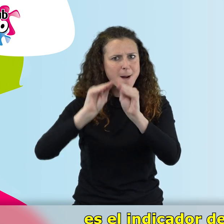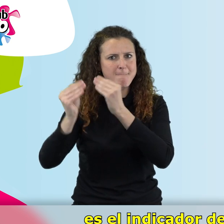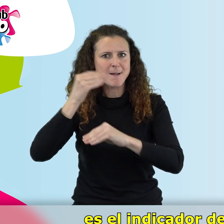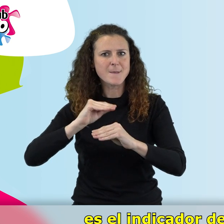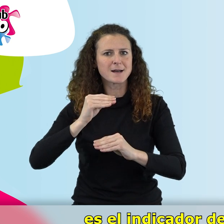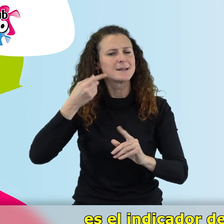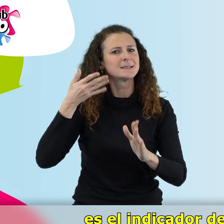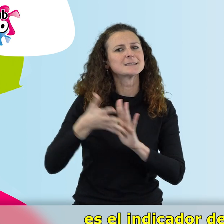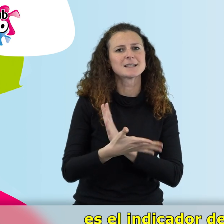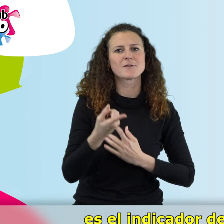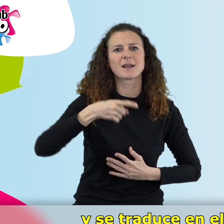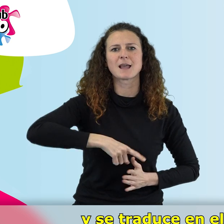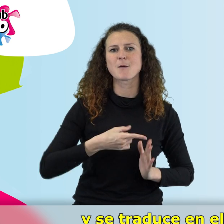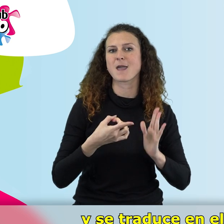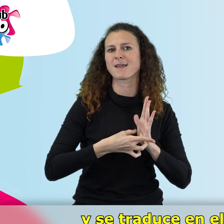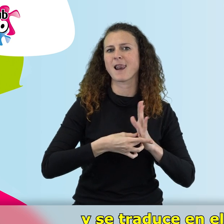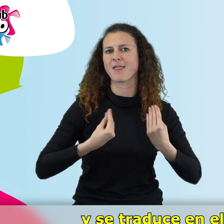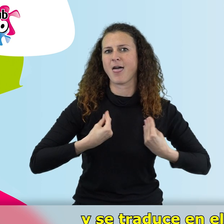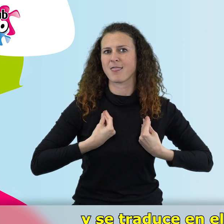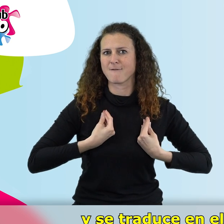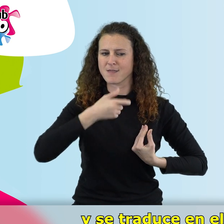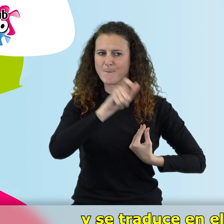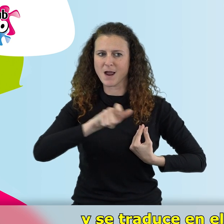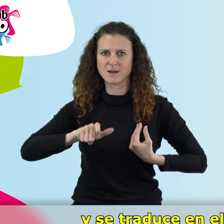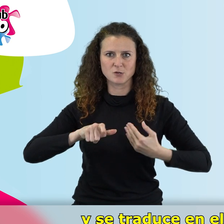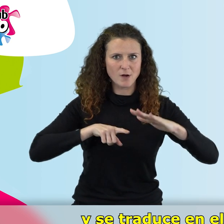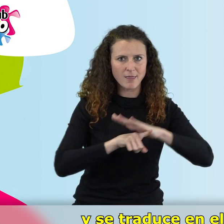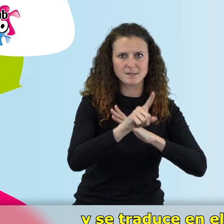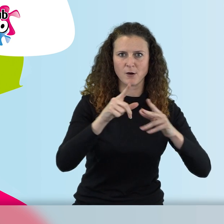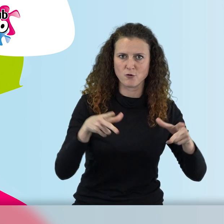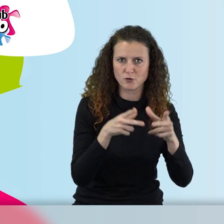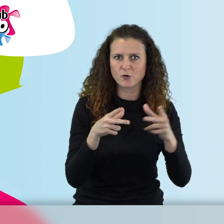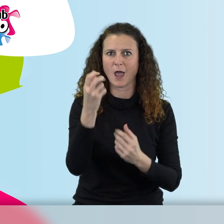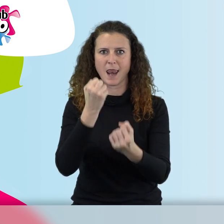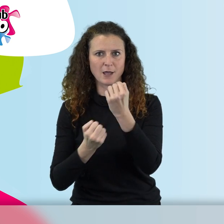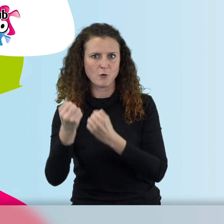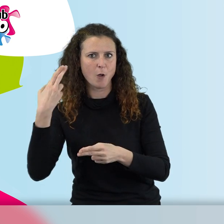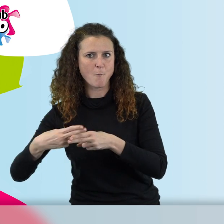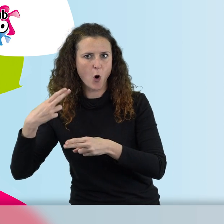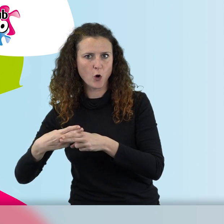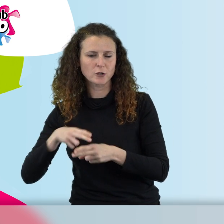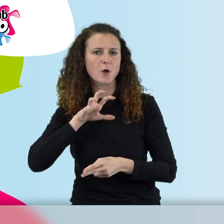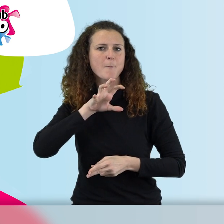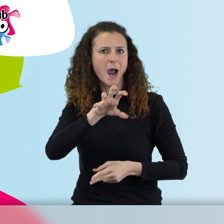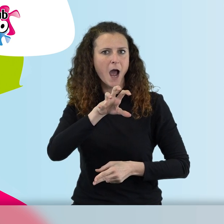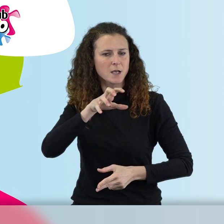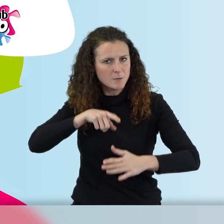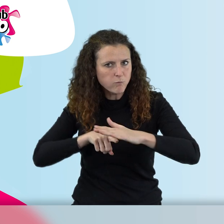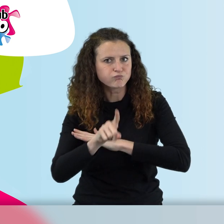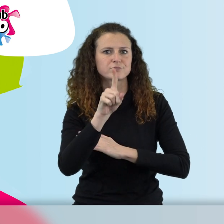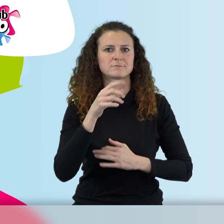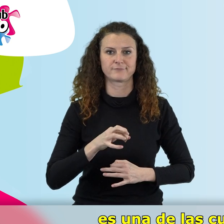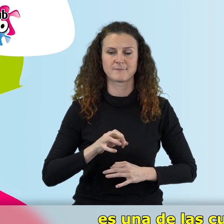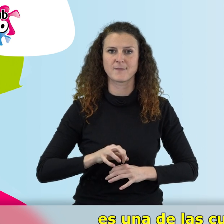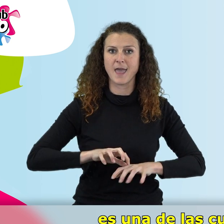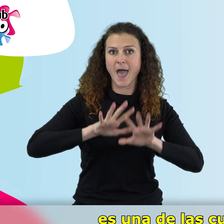calidad de vida de las personas y se traduce en el desarrollo social, económico y político de un país. La capacidad